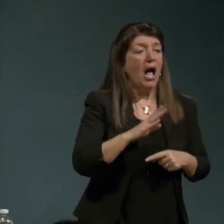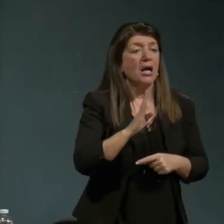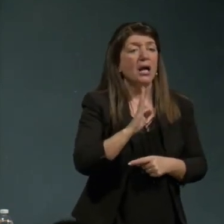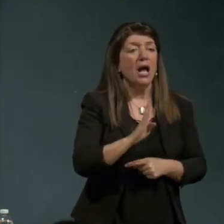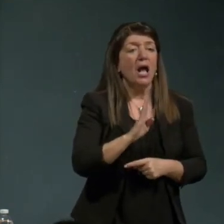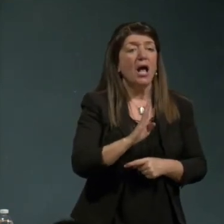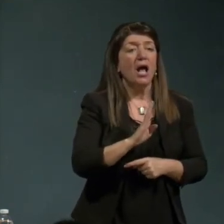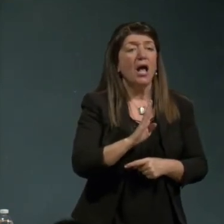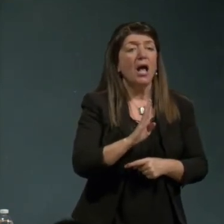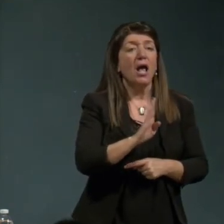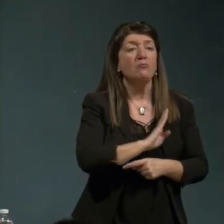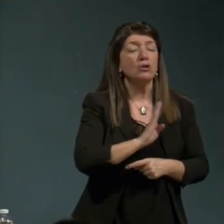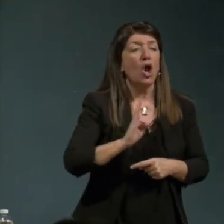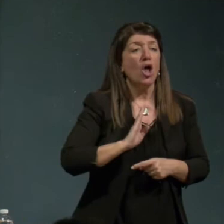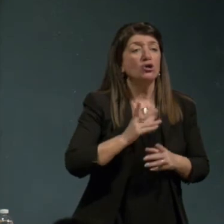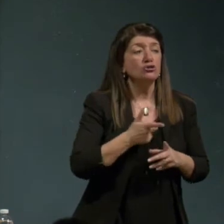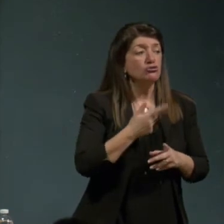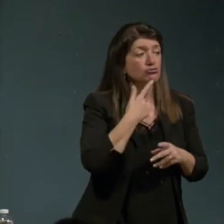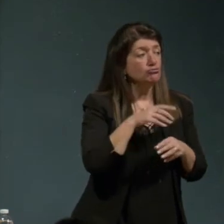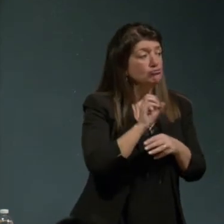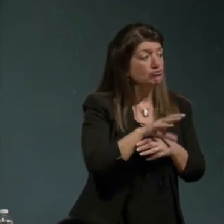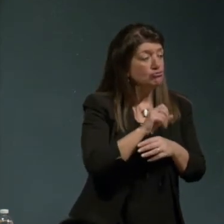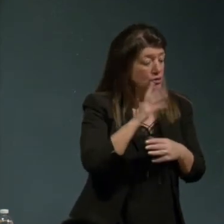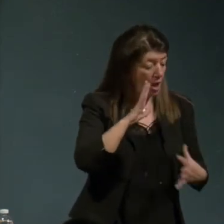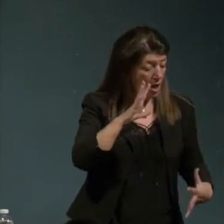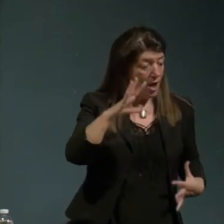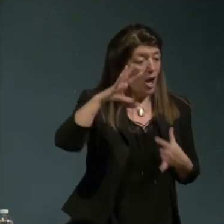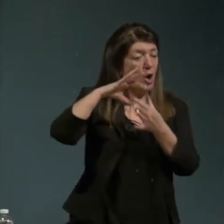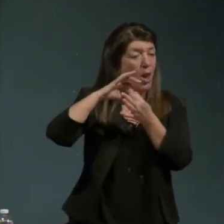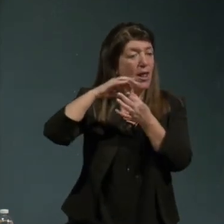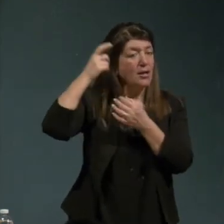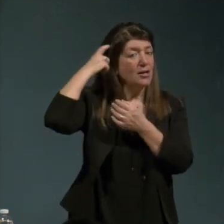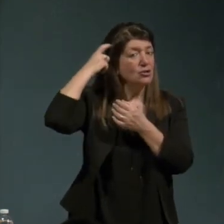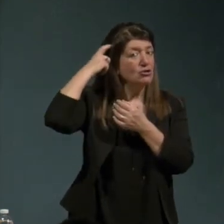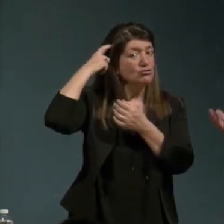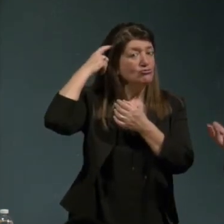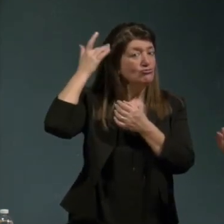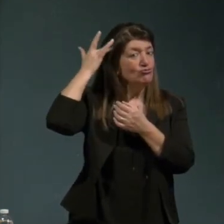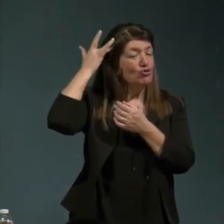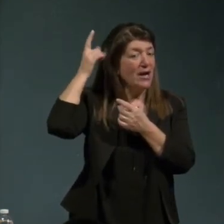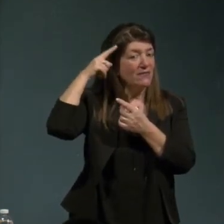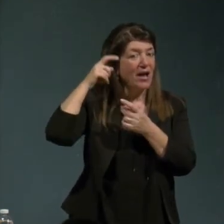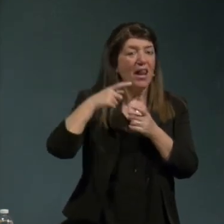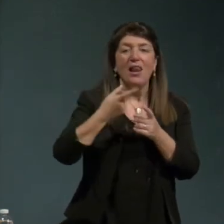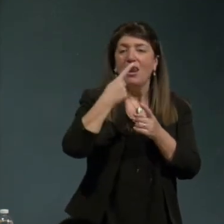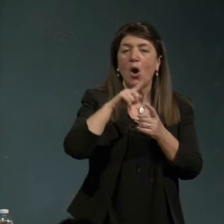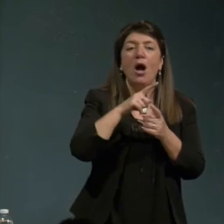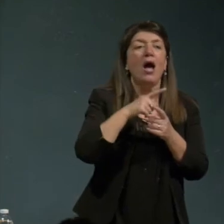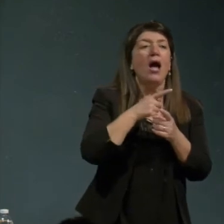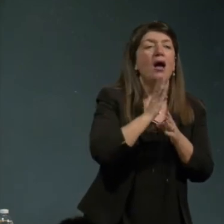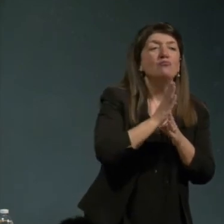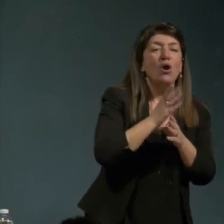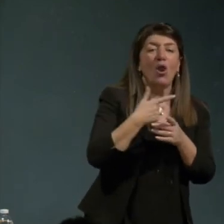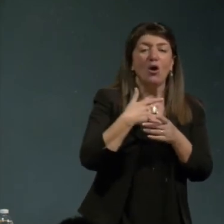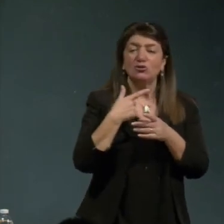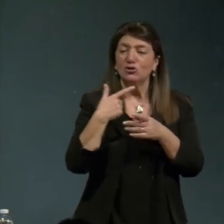il cerebro la cervello è biologica il male mente e psicologico sono le stesse cose